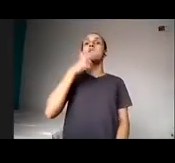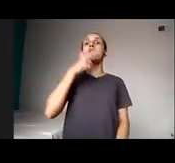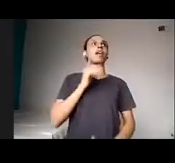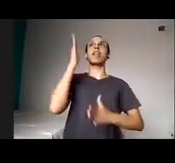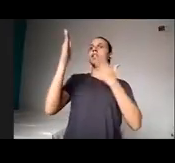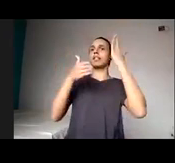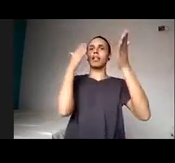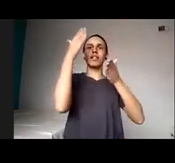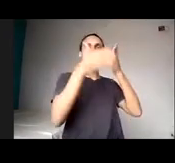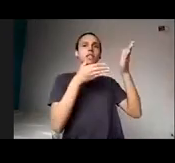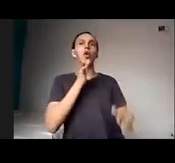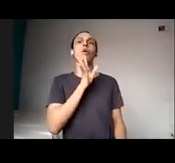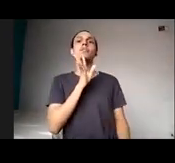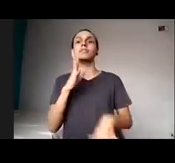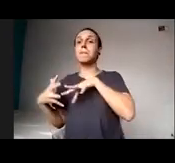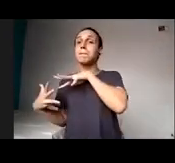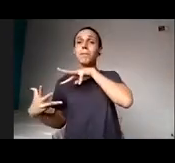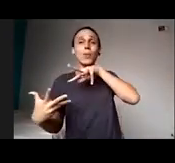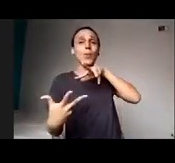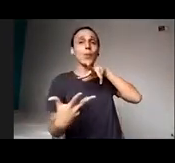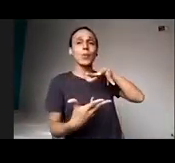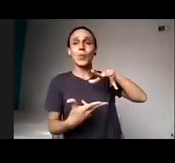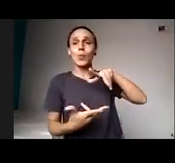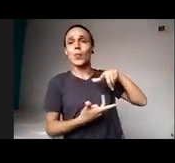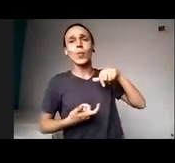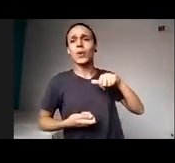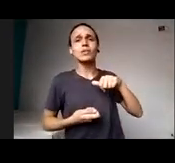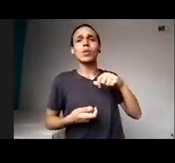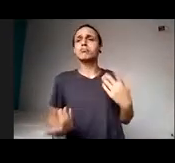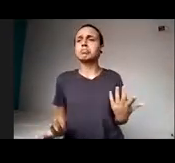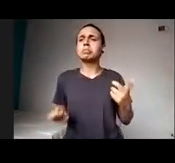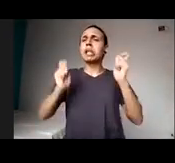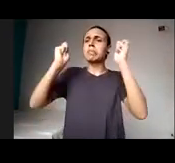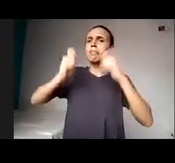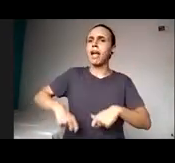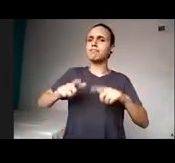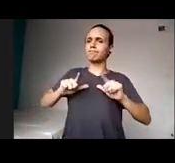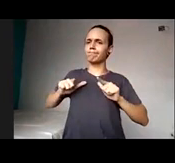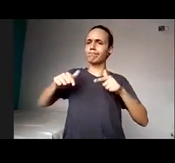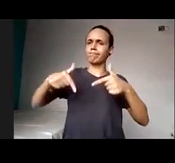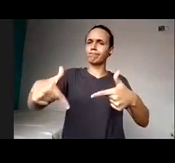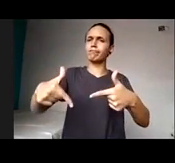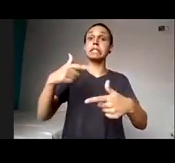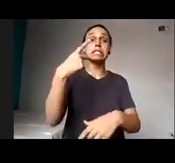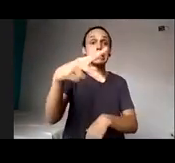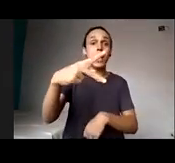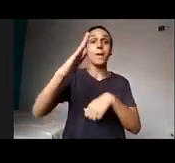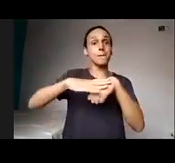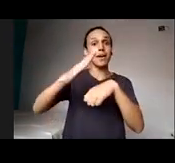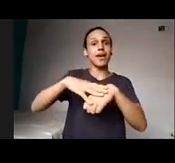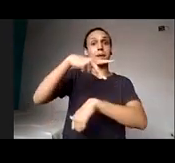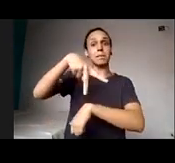cenário mundial que possibilite implantar no seu país algo